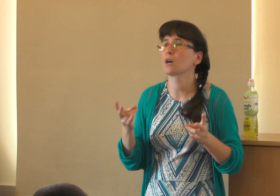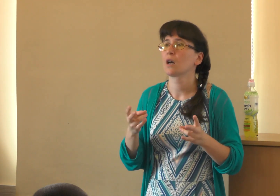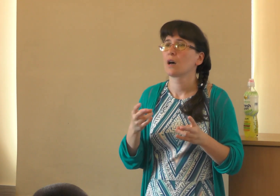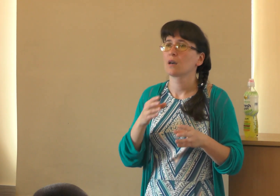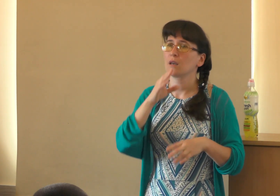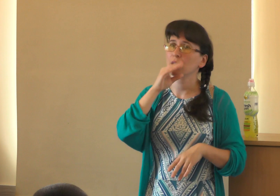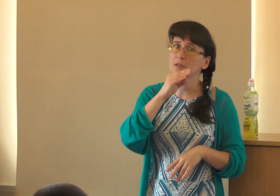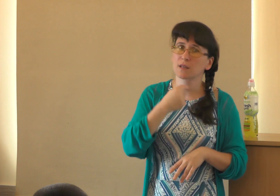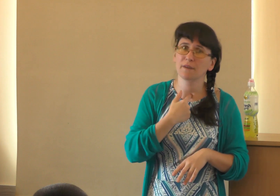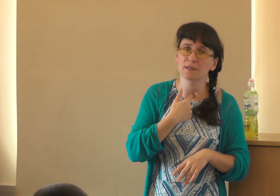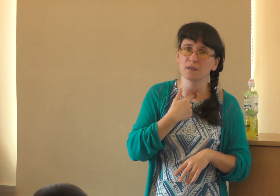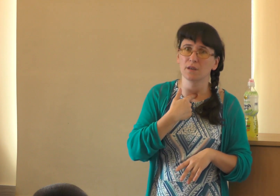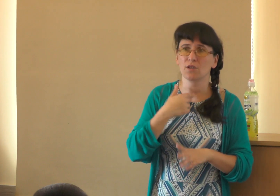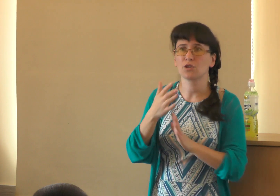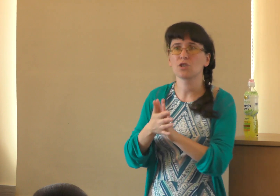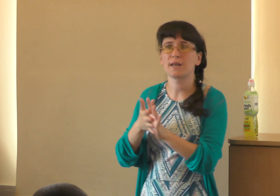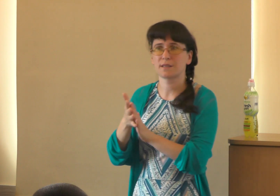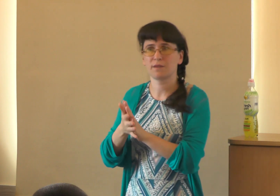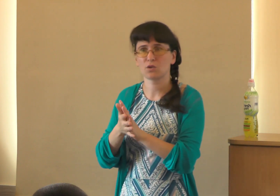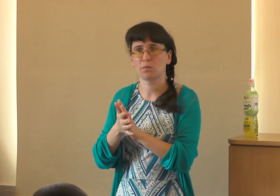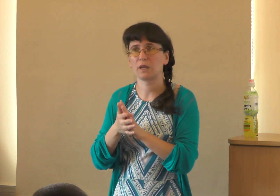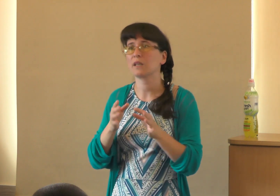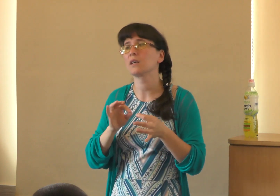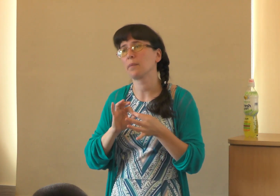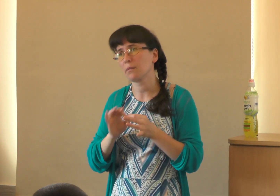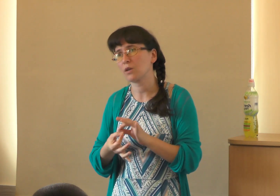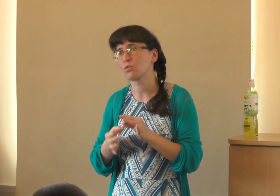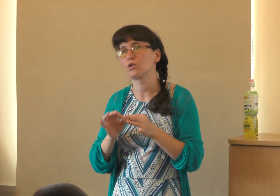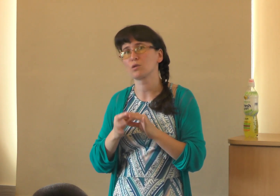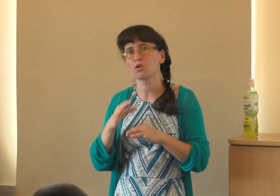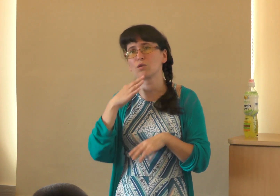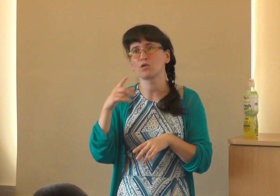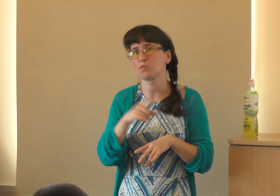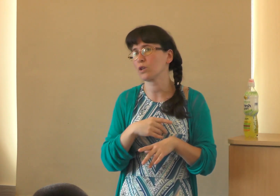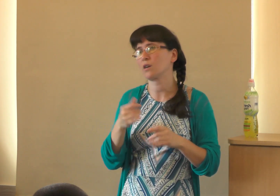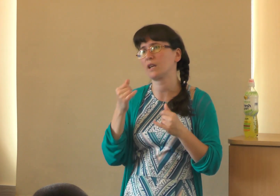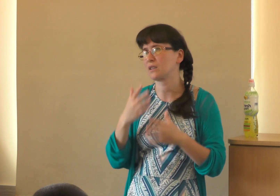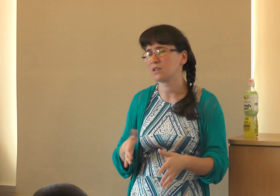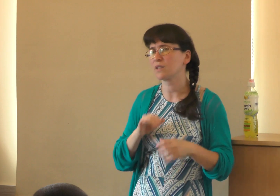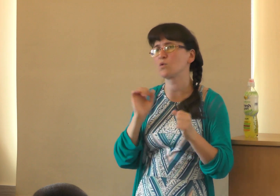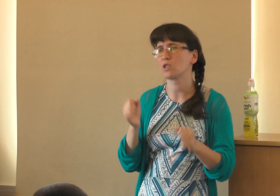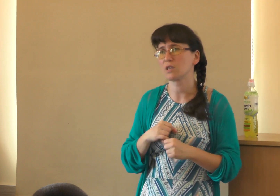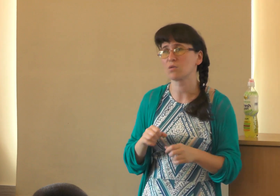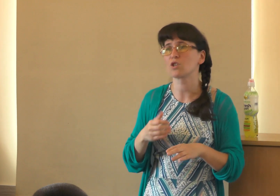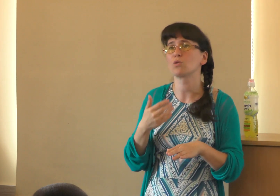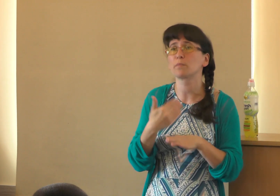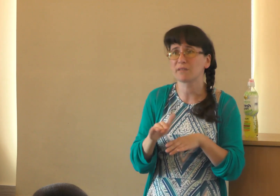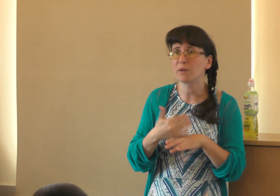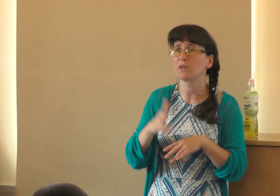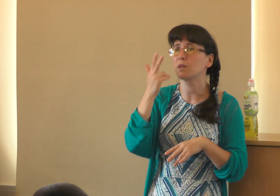и словесная речь, и жестовая, что было. Это я понимаю, что очень сложно, и очень многие говорят, это невозможно, это сложно. Но со временем